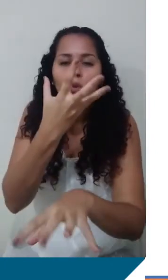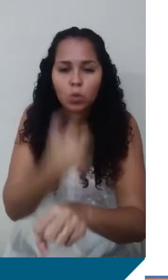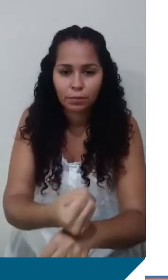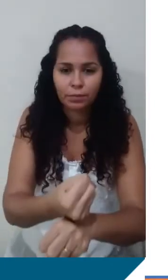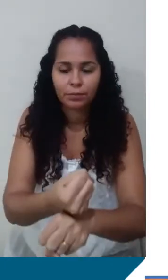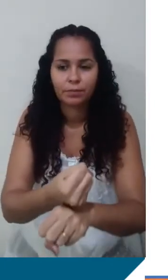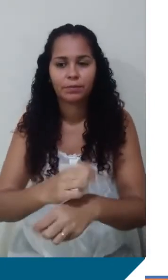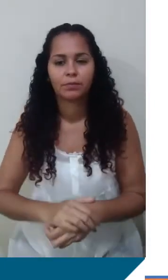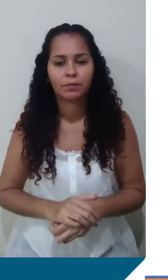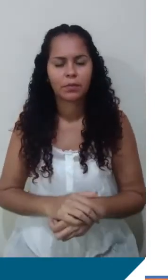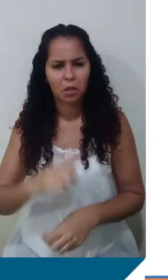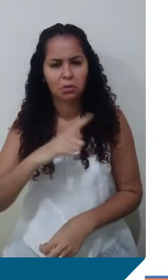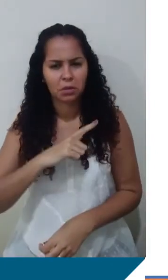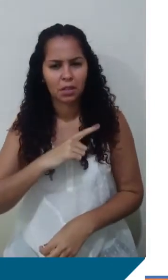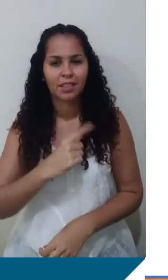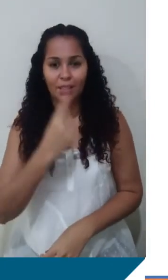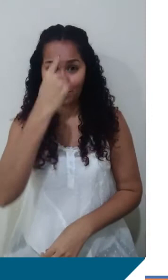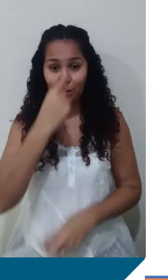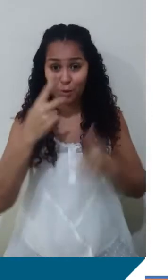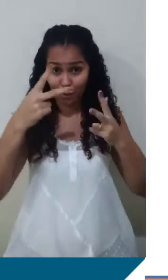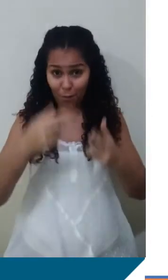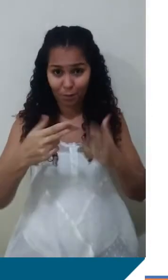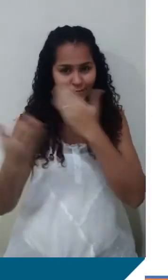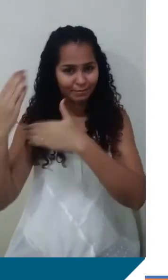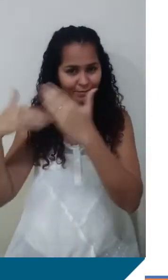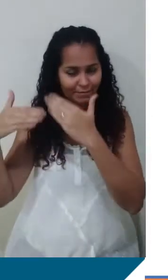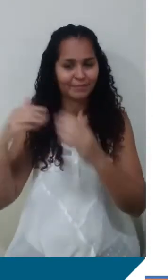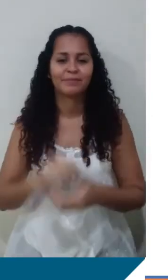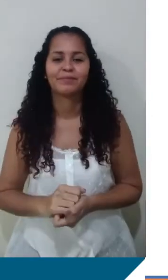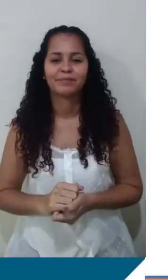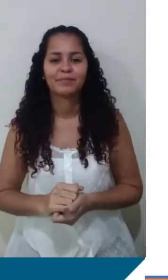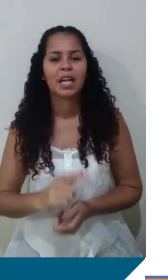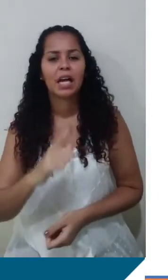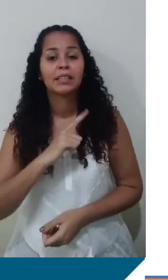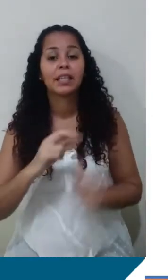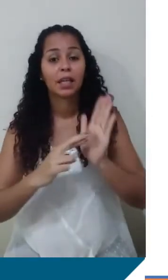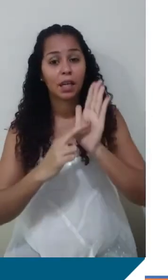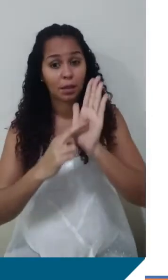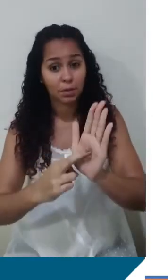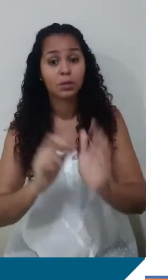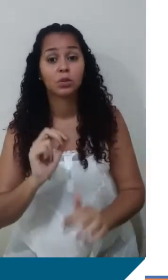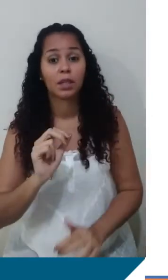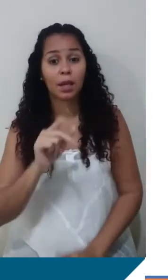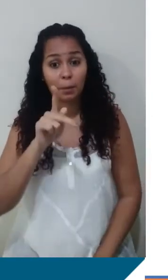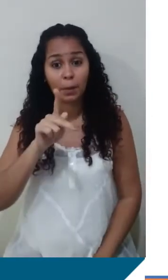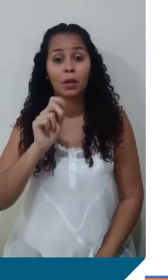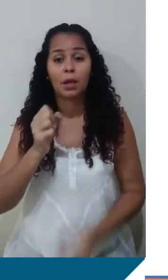tem aqui, mostrando a mesma figurinha assim, a mesma figurinha. A gente tem aqui representado pela força a peso. Então o elefantinho